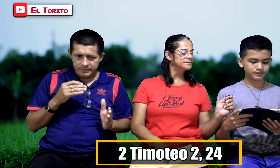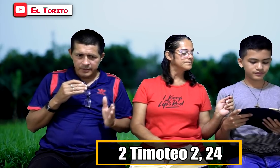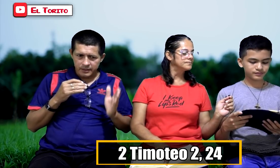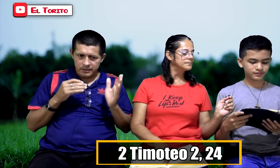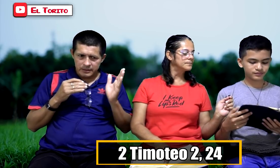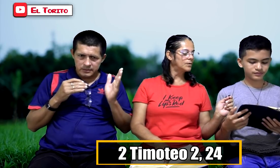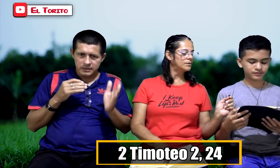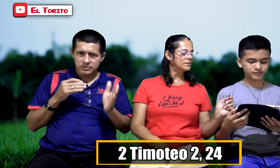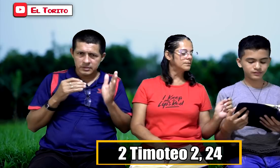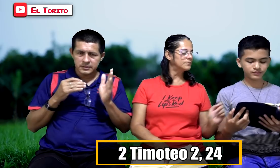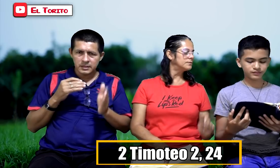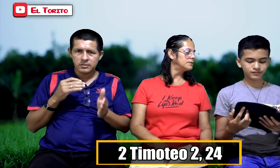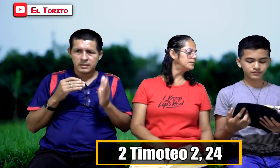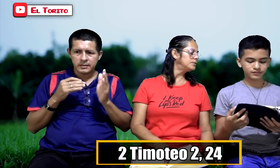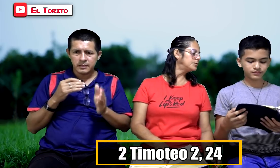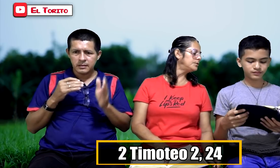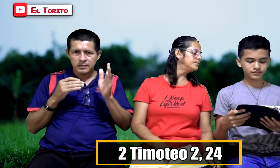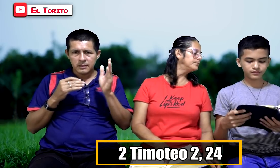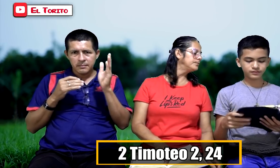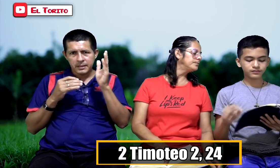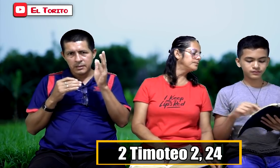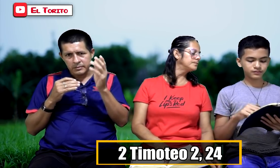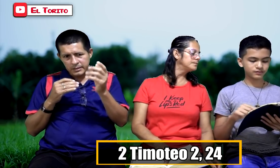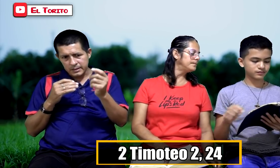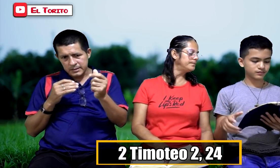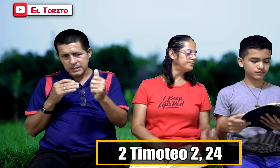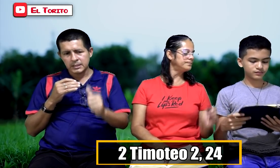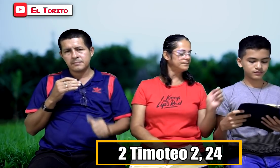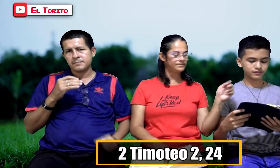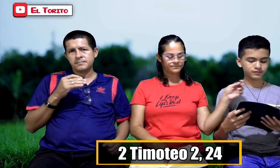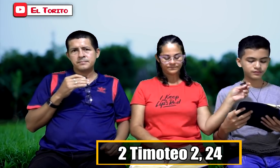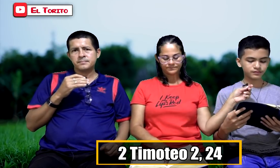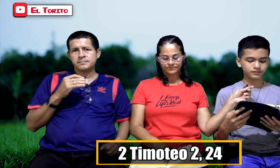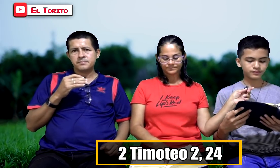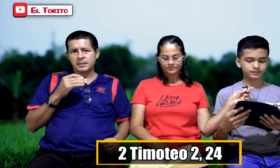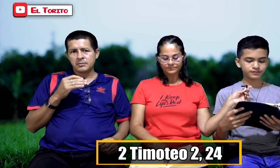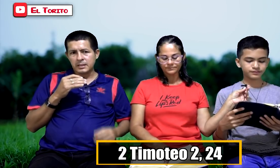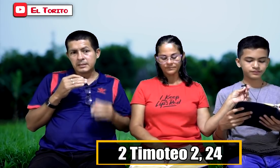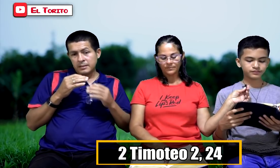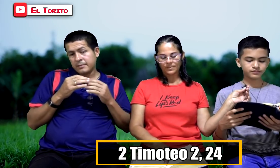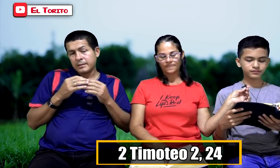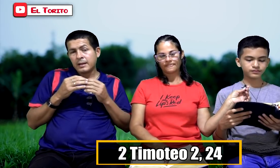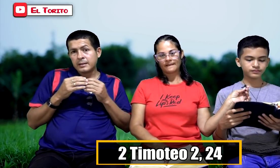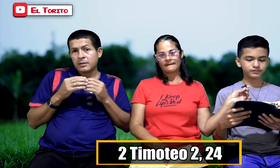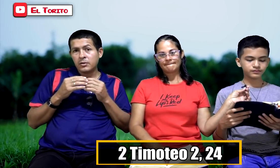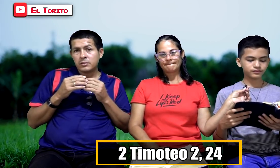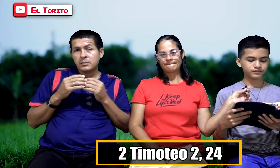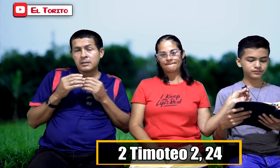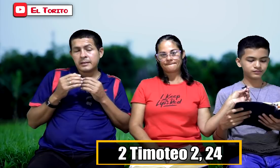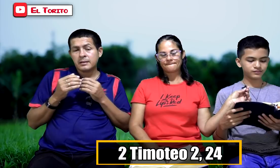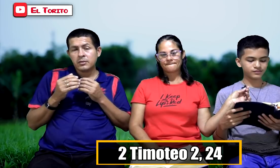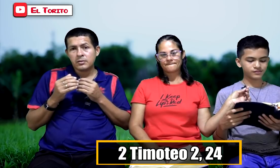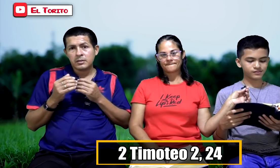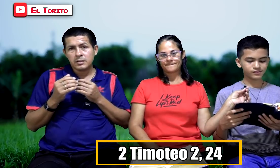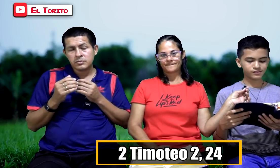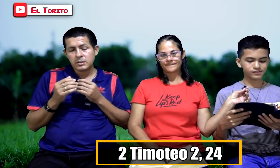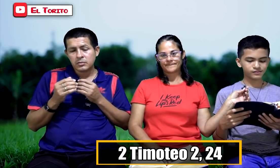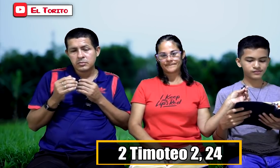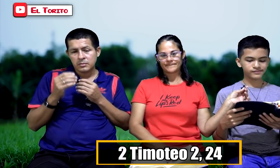con la verdad. Están utilizando las redes para lucrarse. Para lucrarse. Y es verdad, la religión, la religión es un negocio.